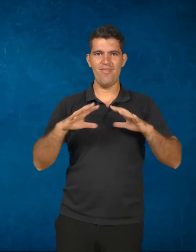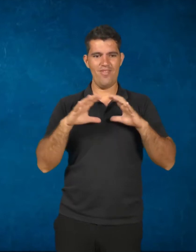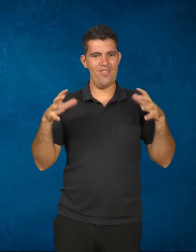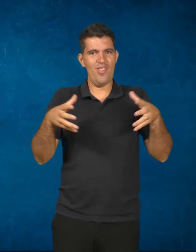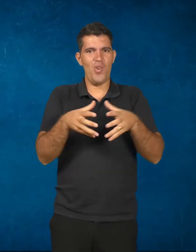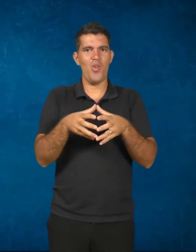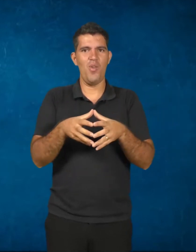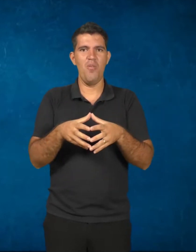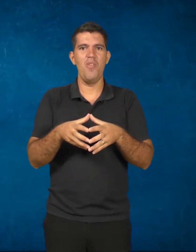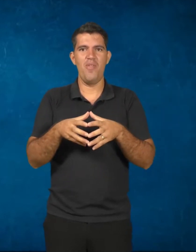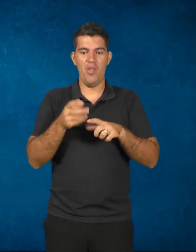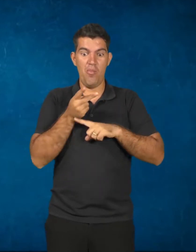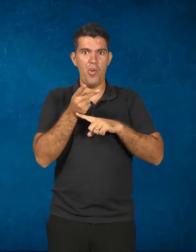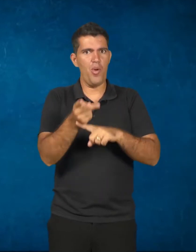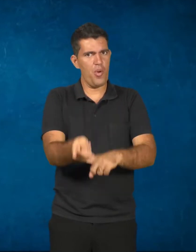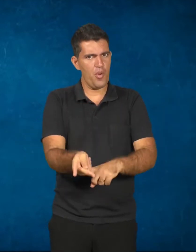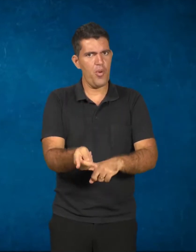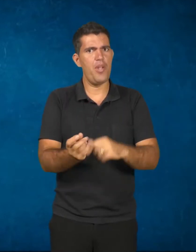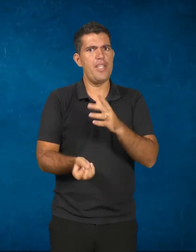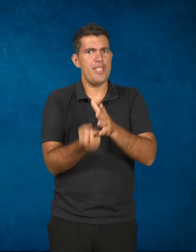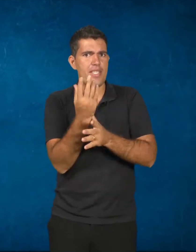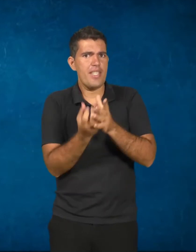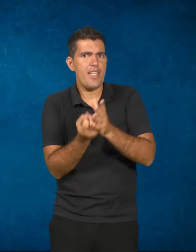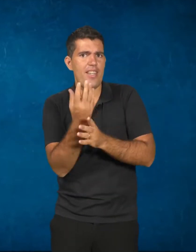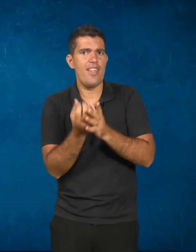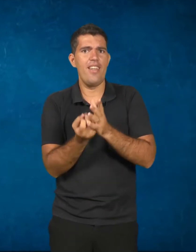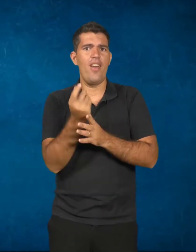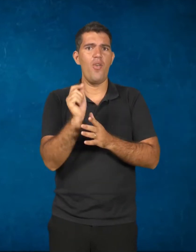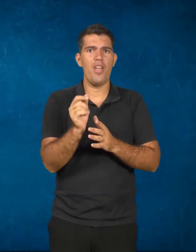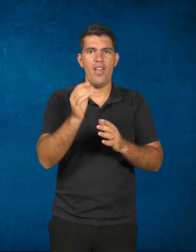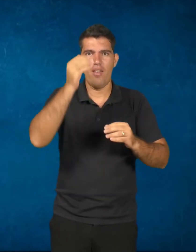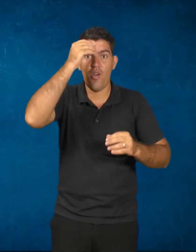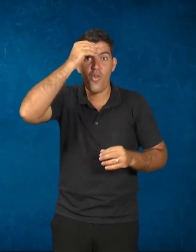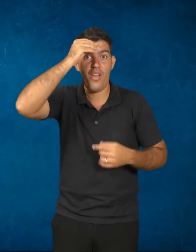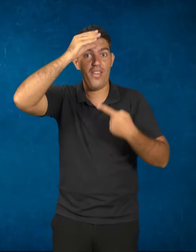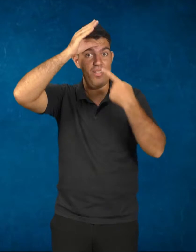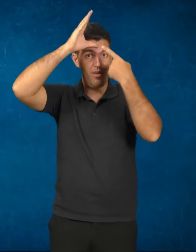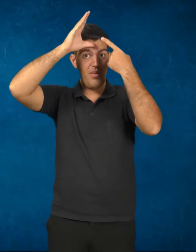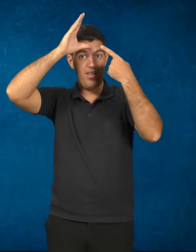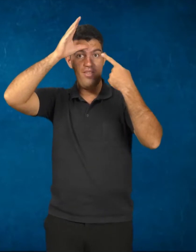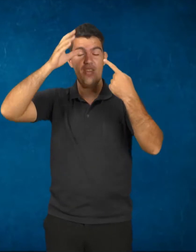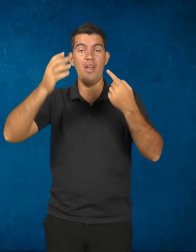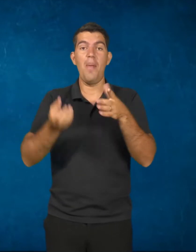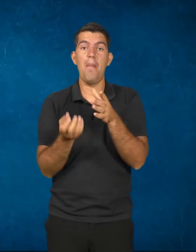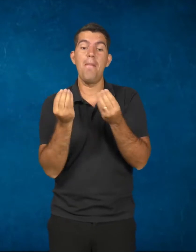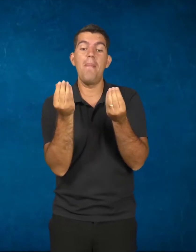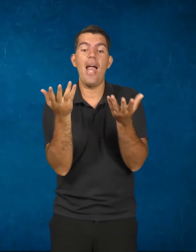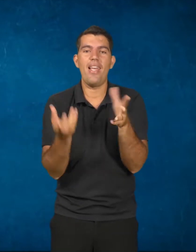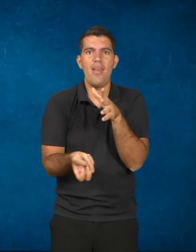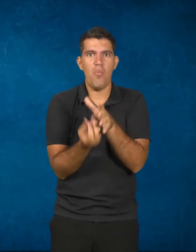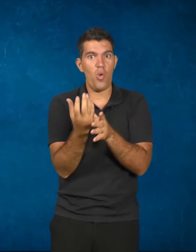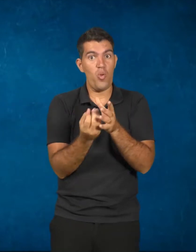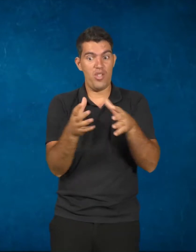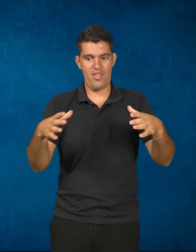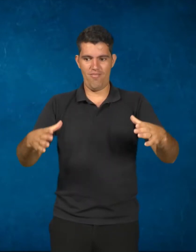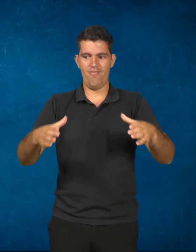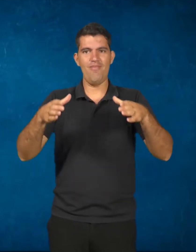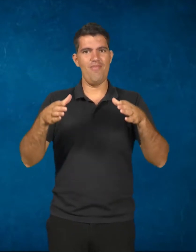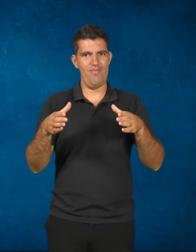elas saem em busca da produção de conhecimento para produzir aquela panela, elas vão